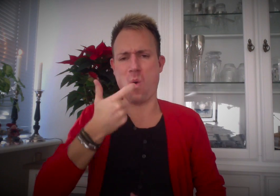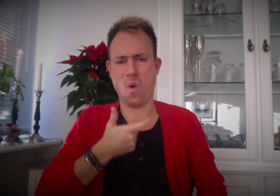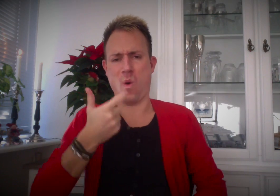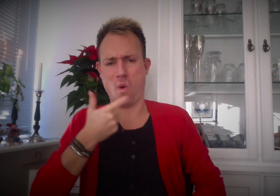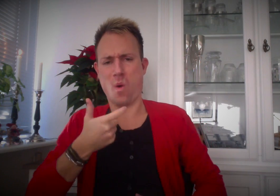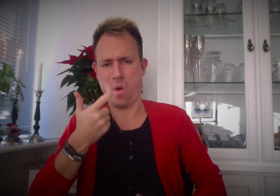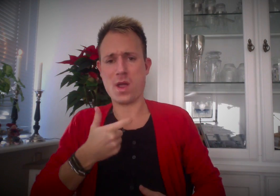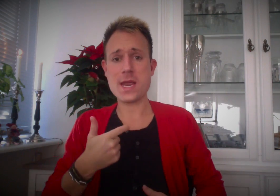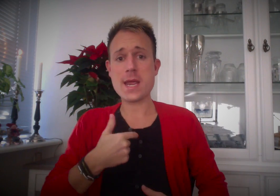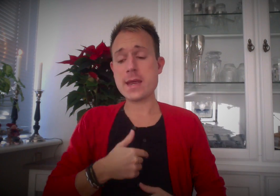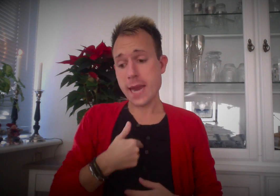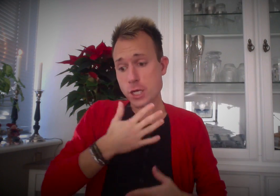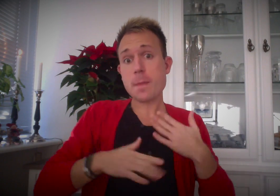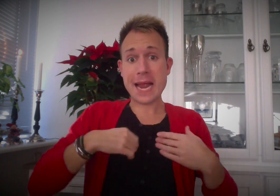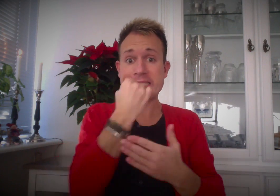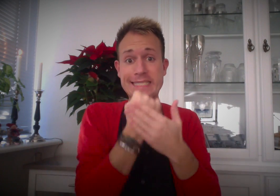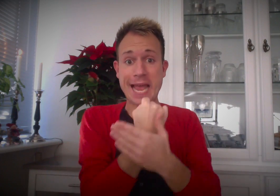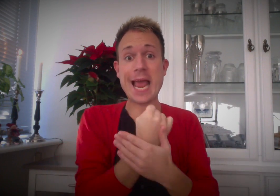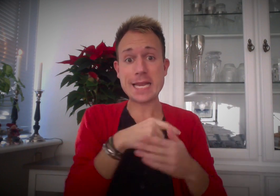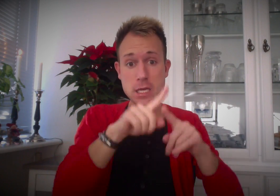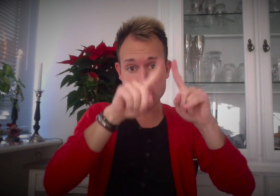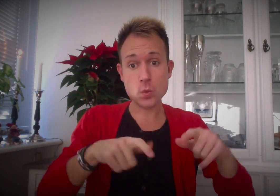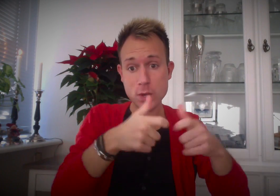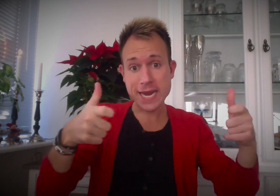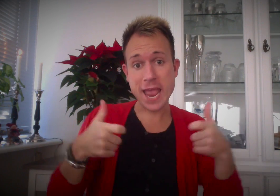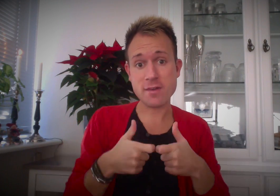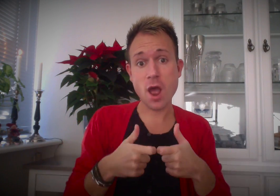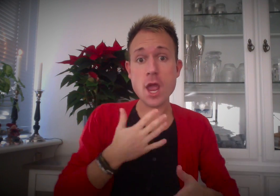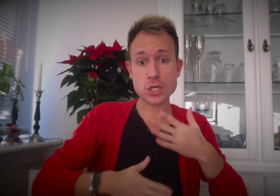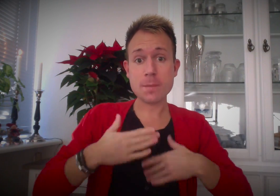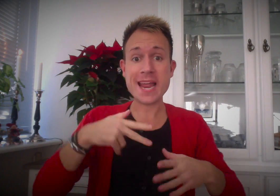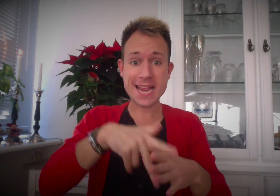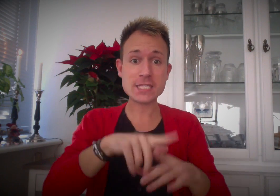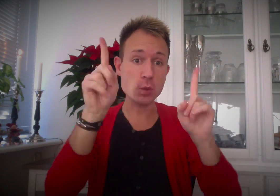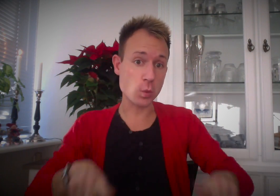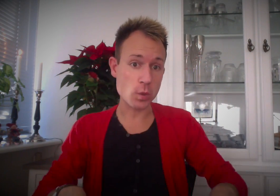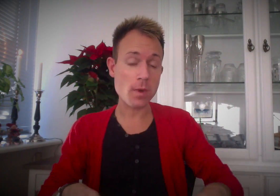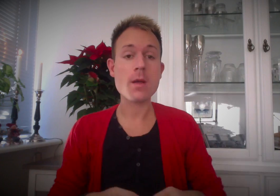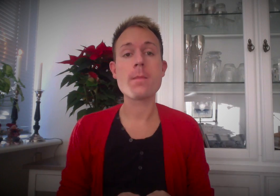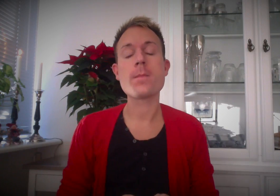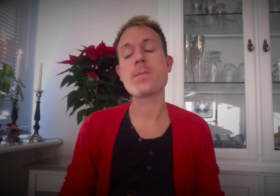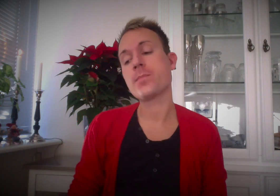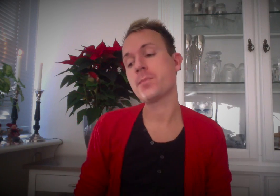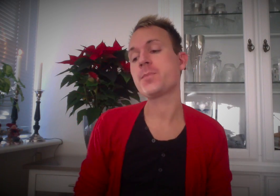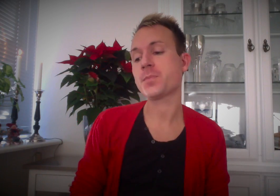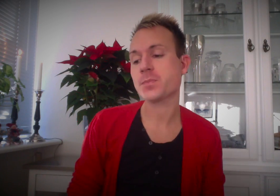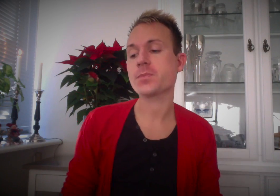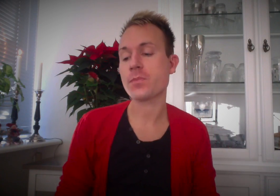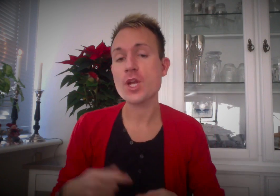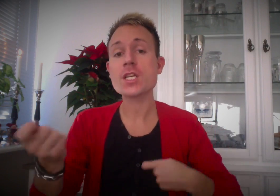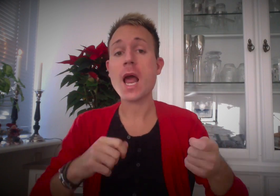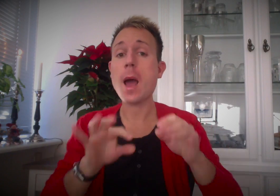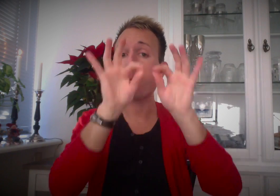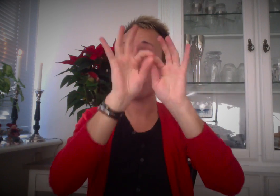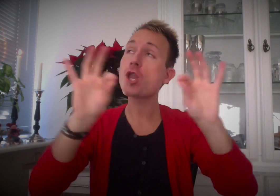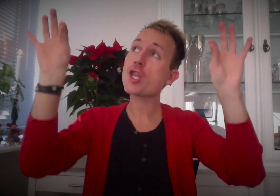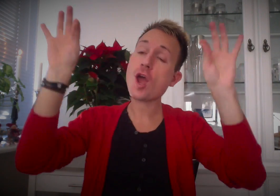Jeg ønsker mig en sælig julekæve Og jeg ønsker mig en hest til jul Butikker er pyntet